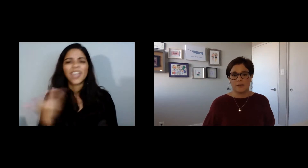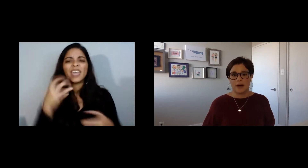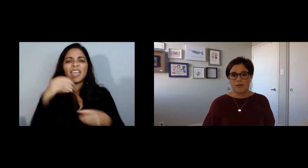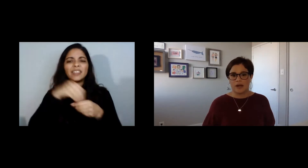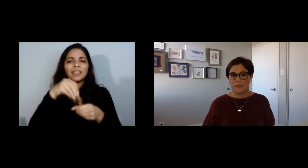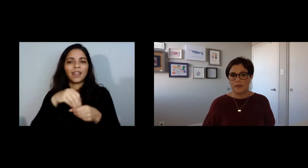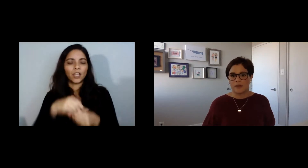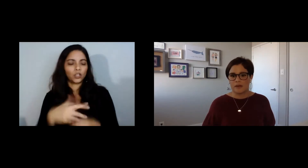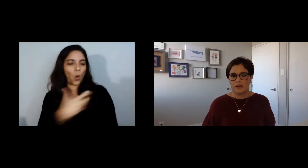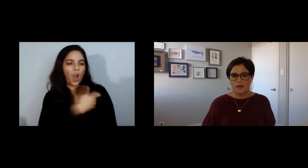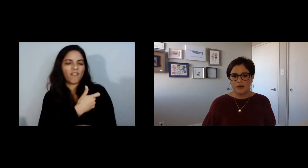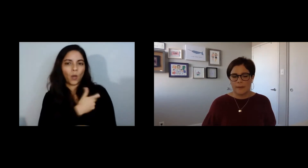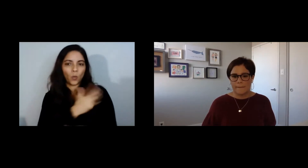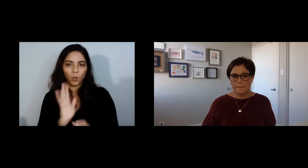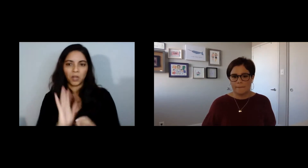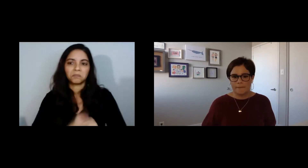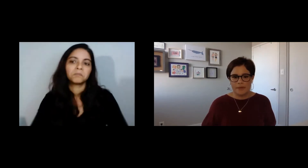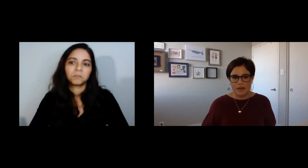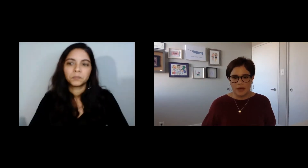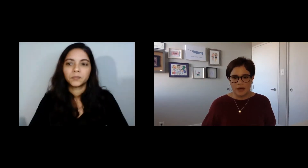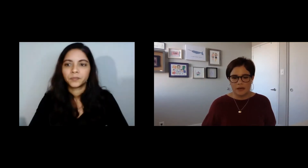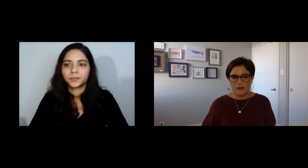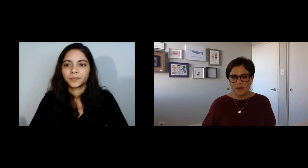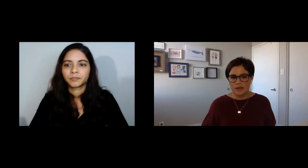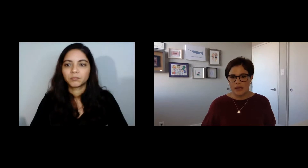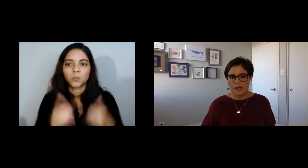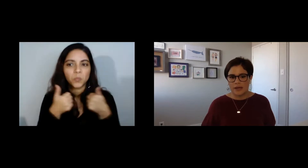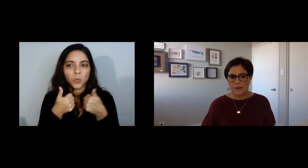vacunas bien